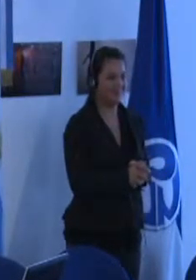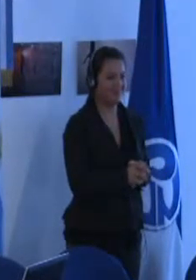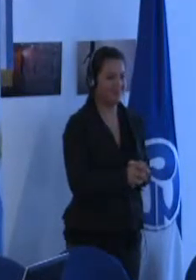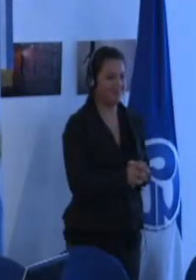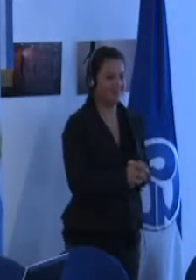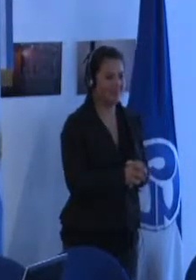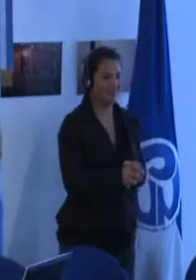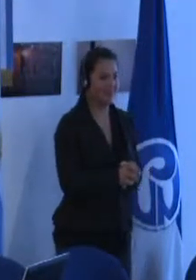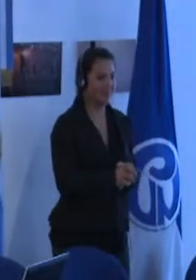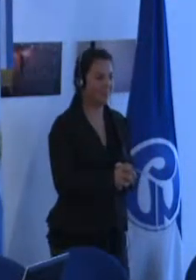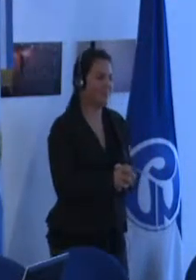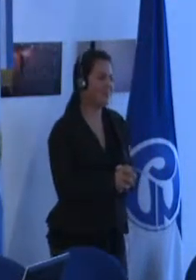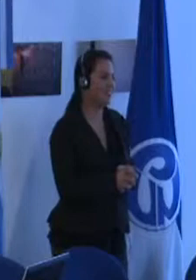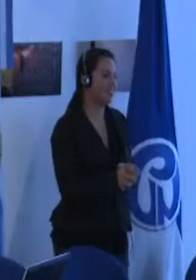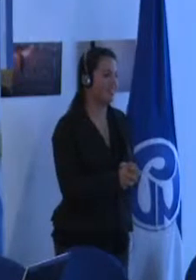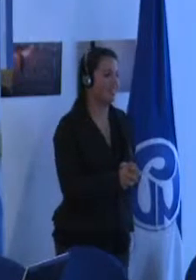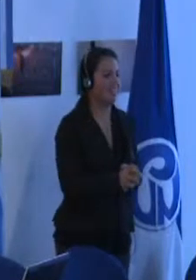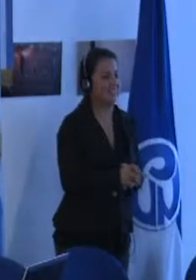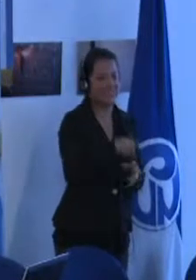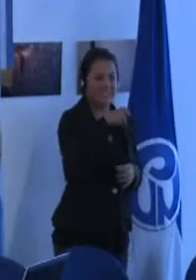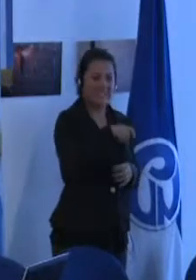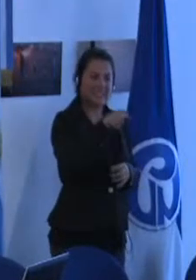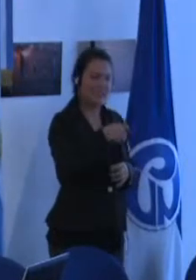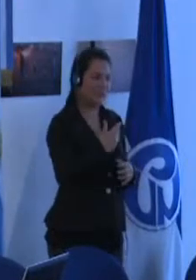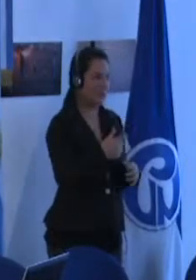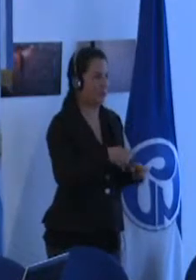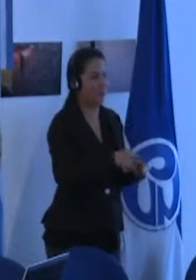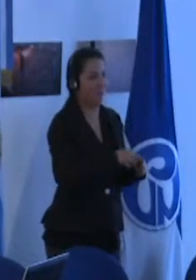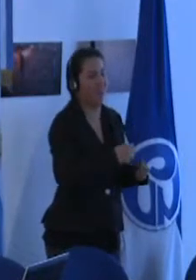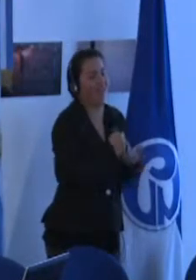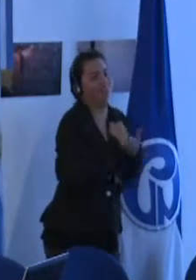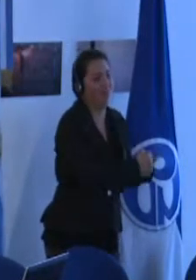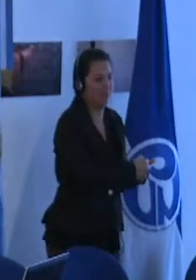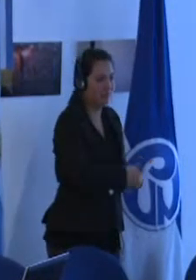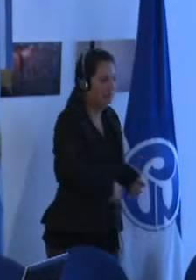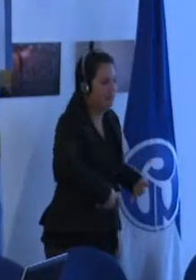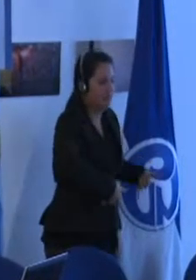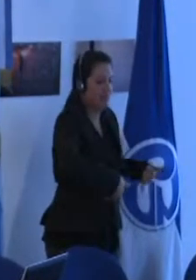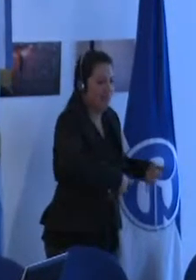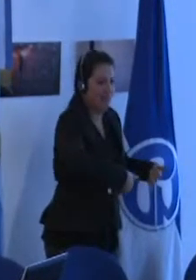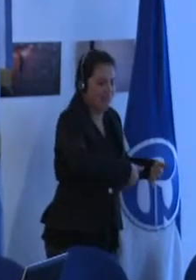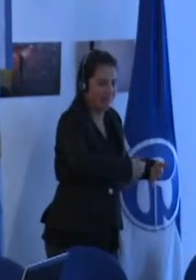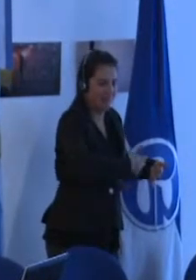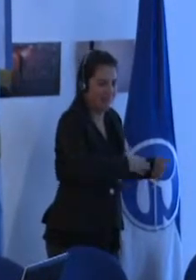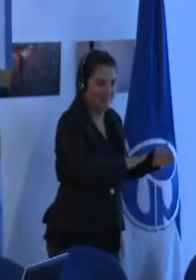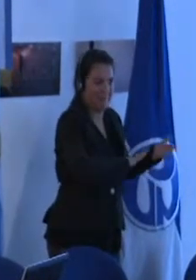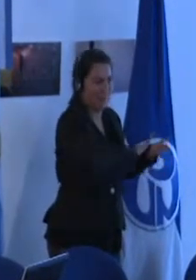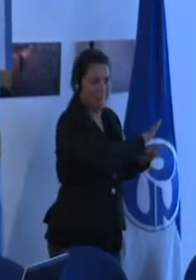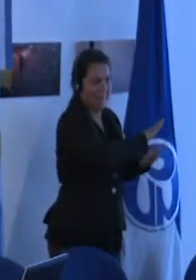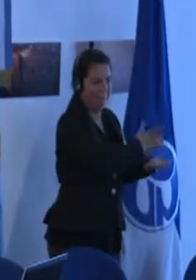será necesario mucha ayuda mucha asistencia y creo que